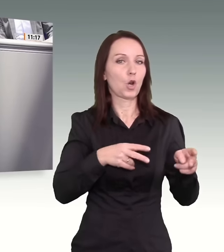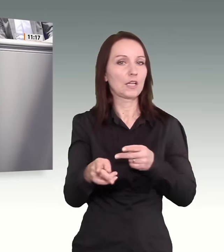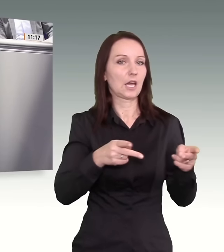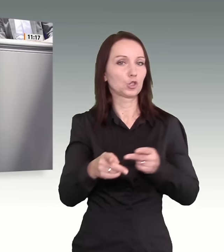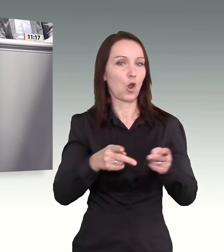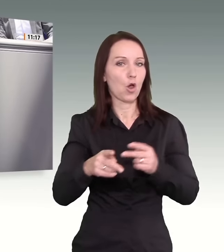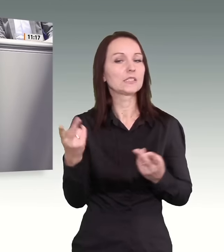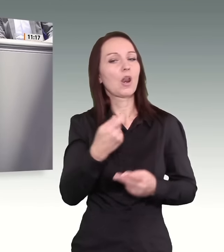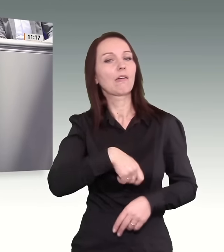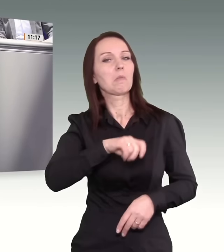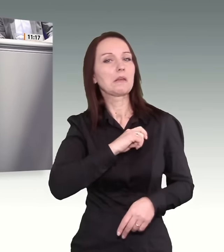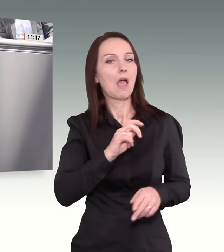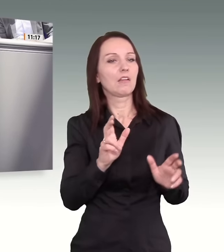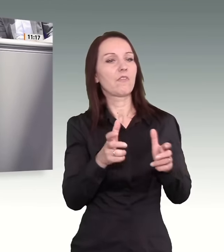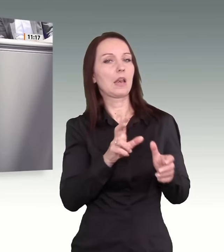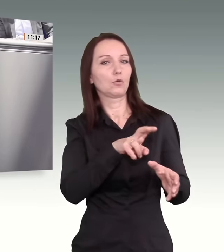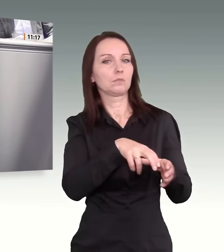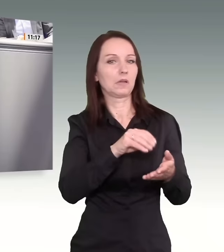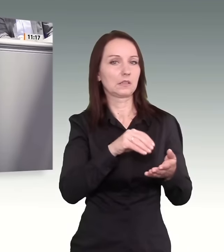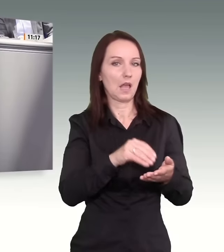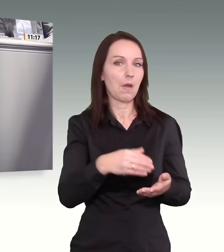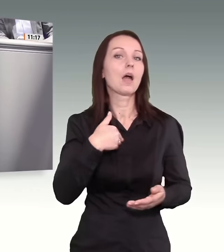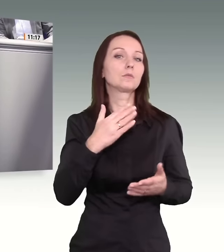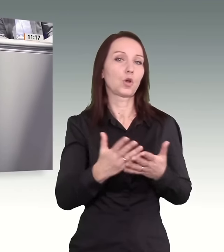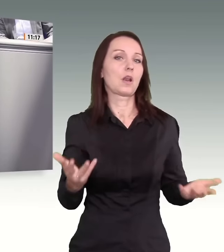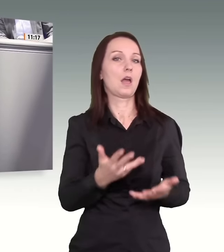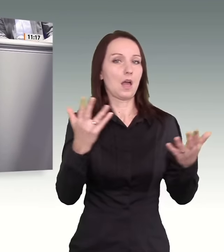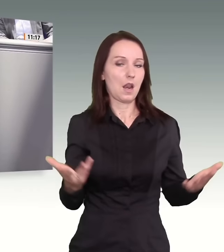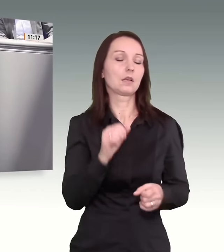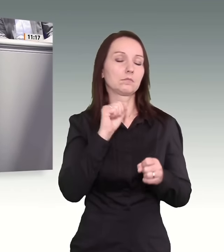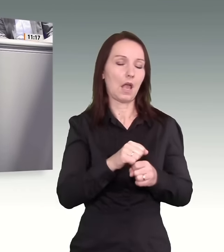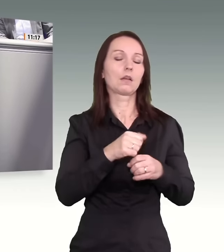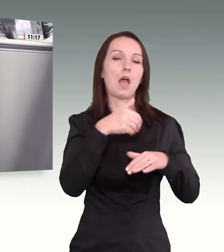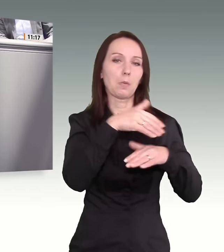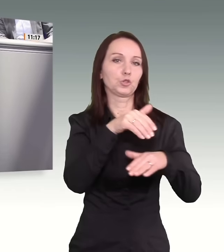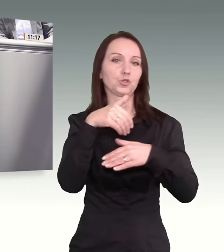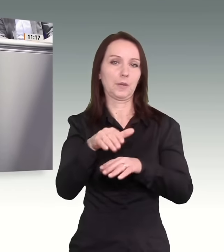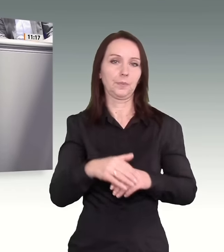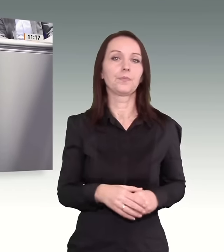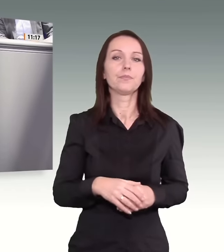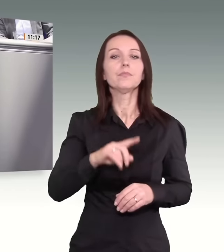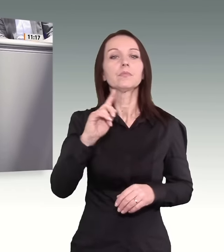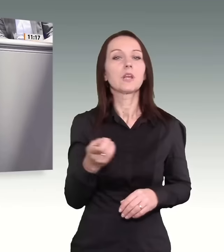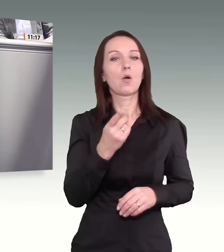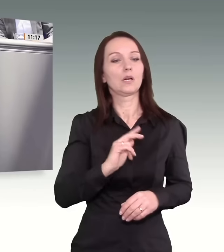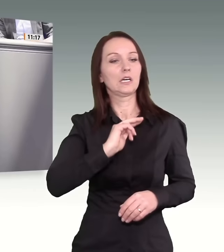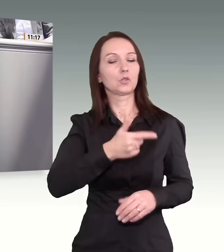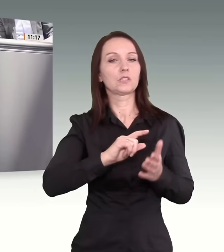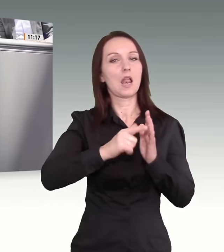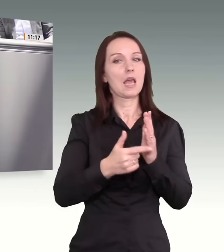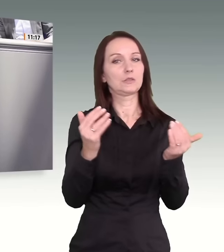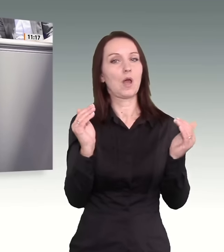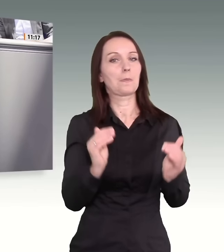Vereinigungen sind. Wir haben die Bezugsdauer von abgesenkten Sozialleistungen verlängert. Wir haben die